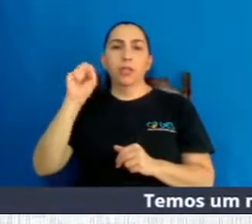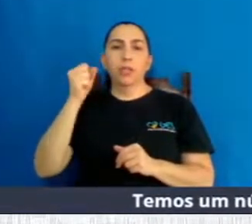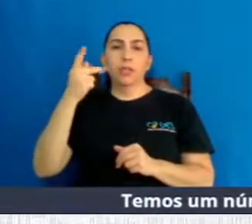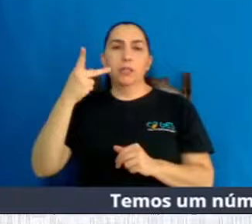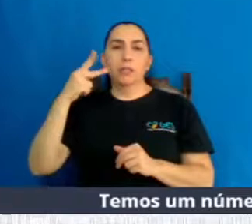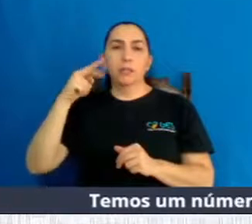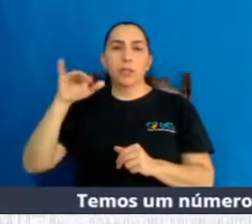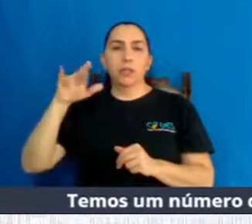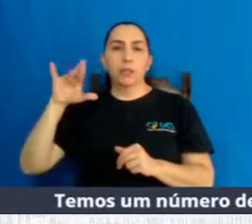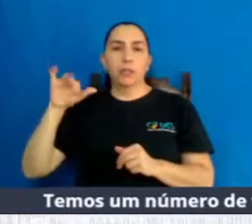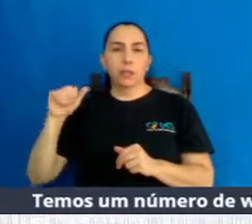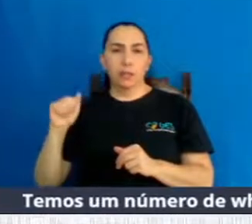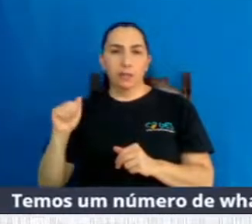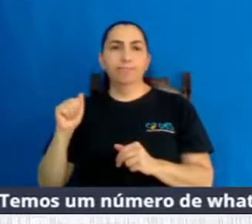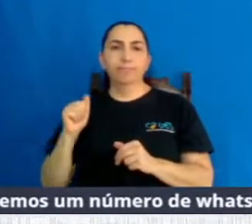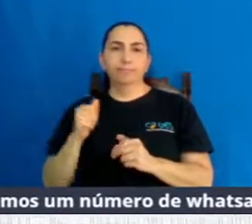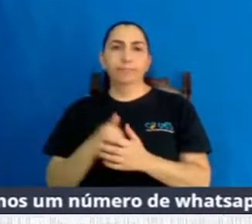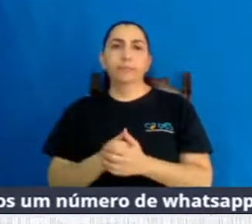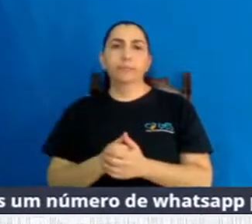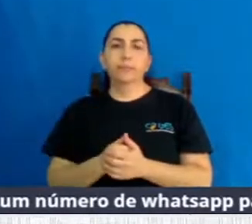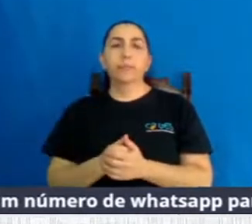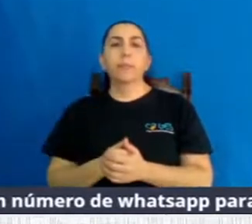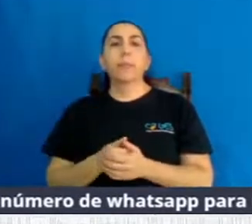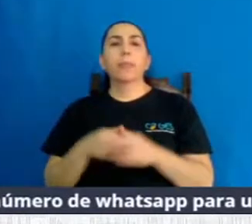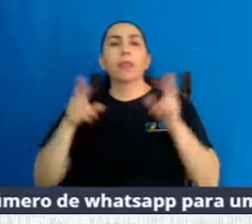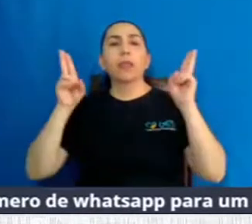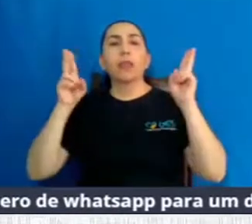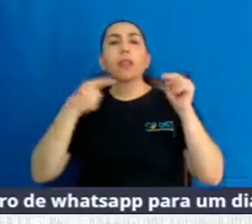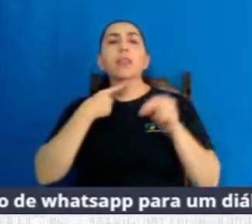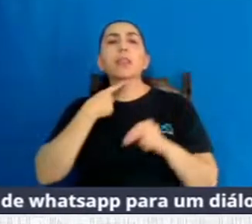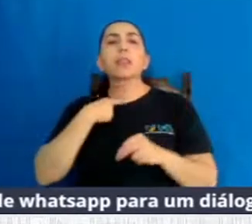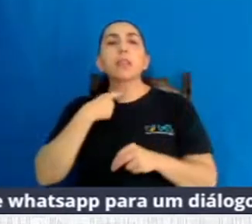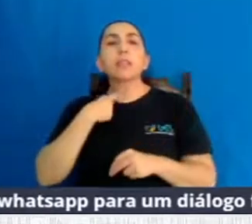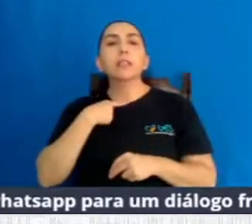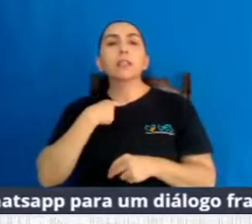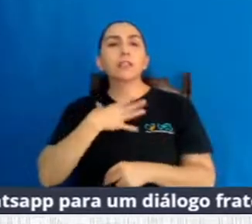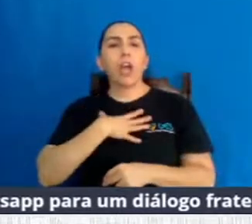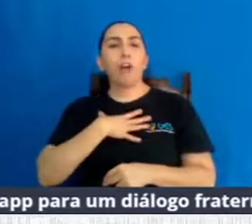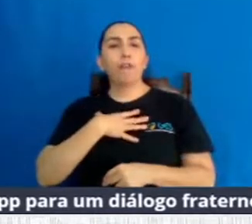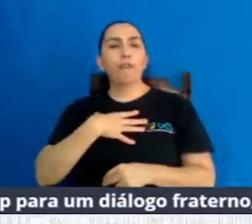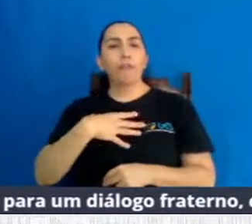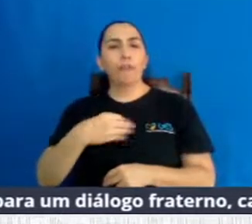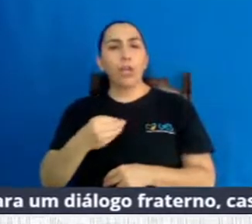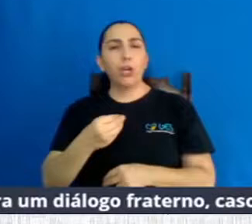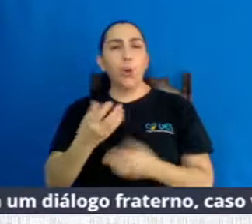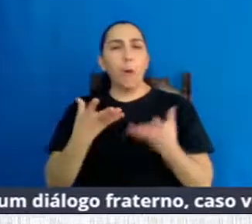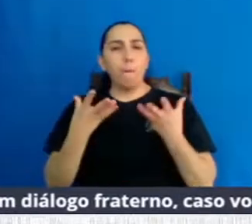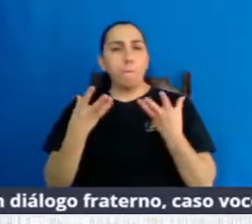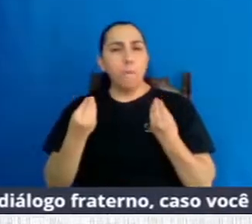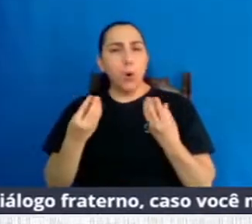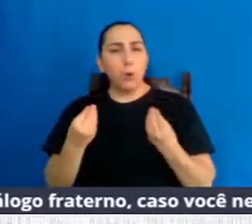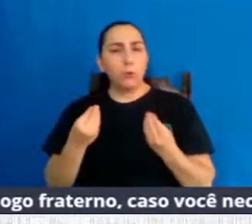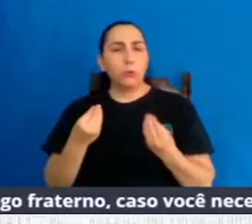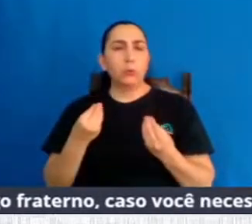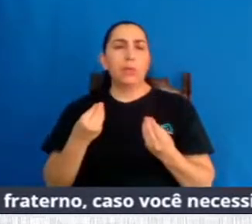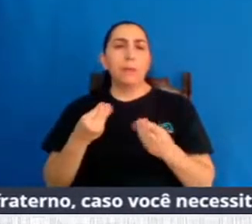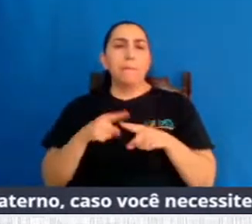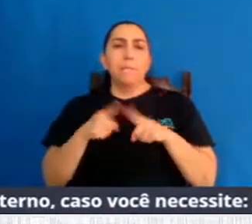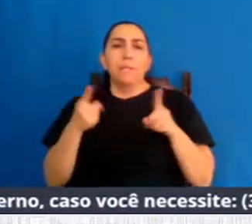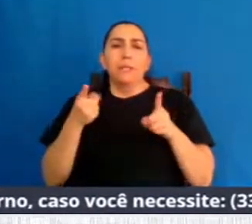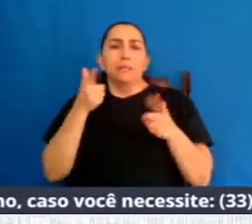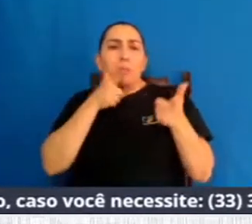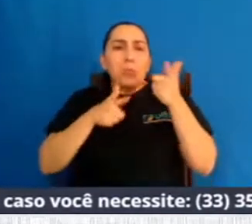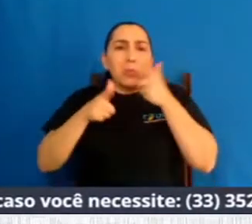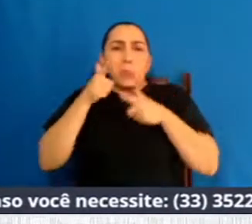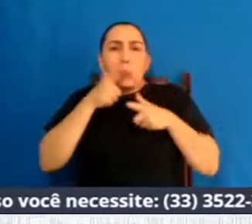no chat do seu canal. Desejar ter muito filho e não conseguir nessa existência pode ter